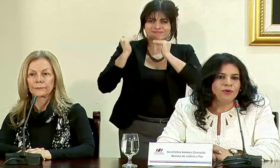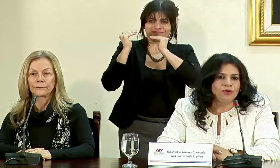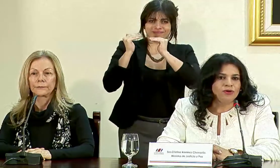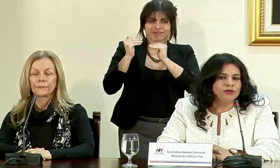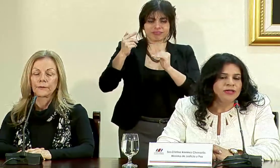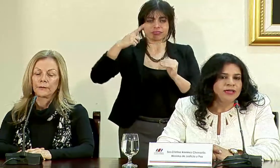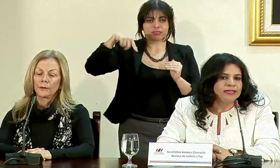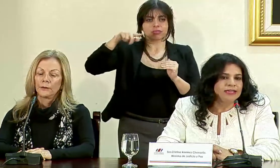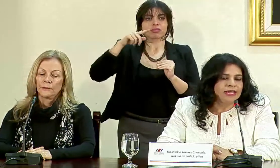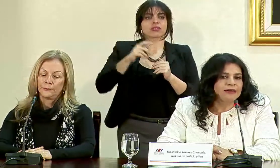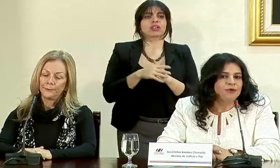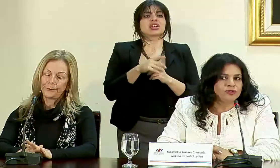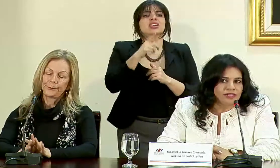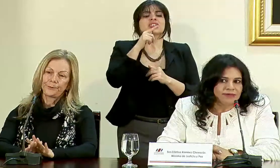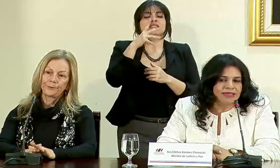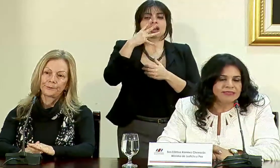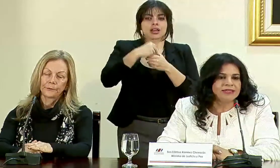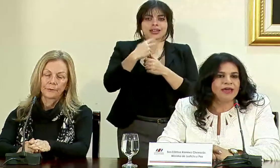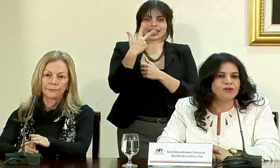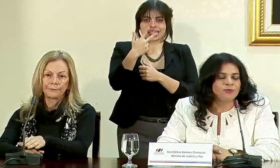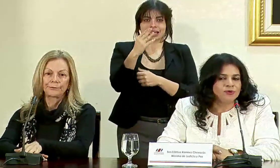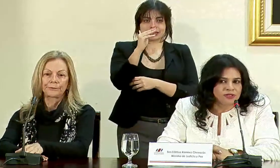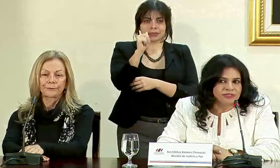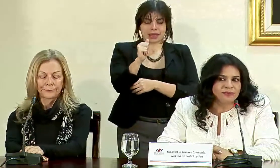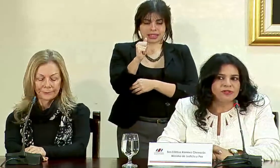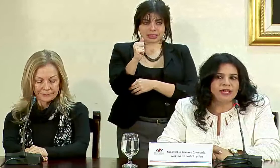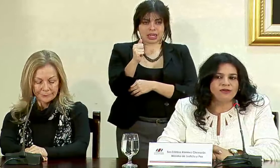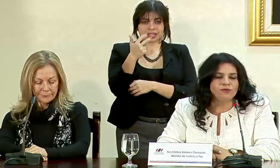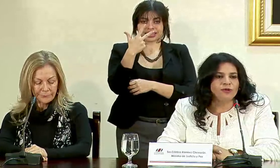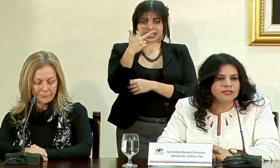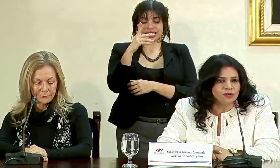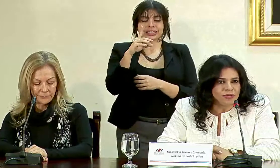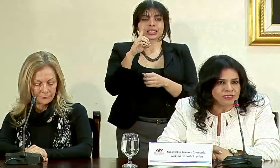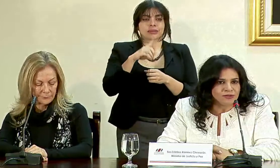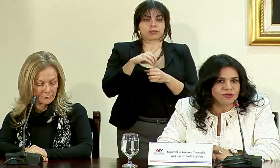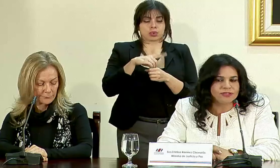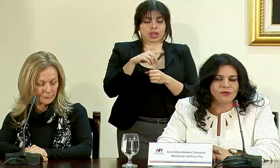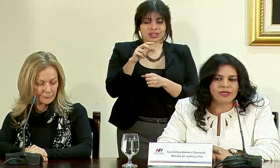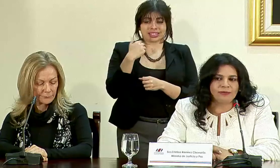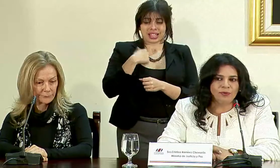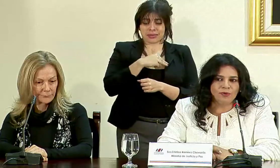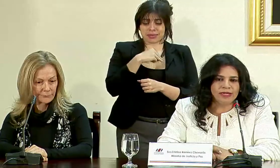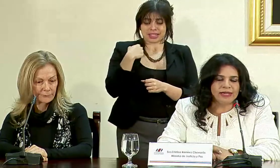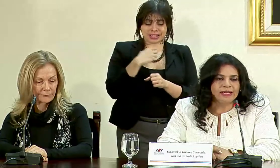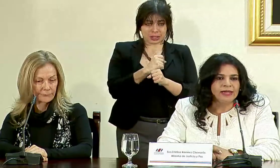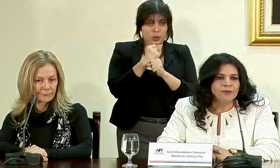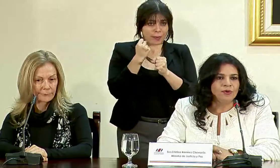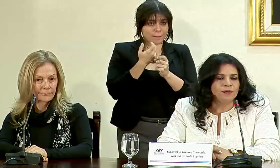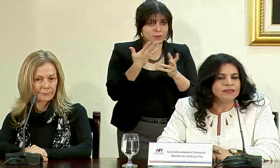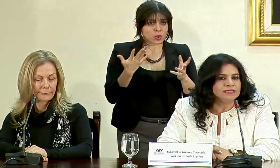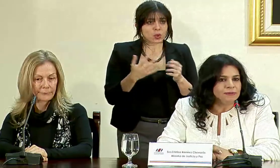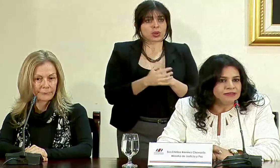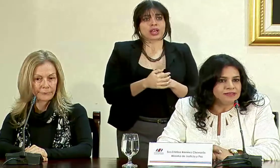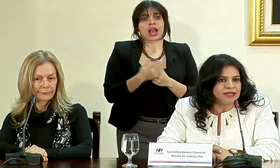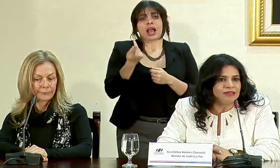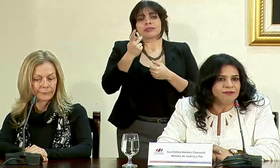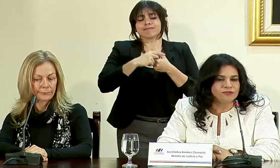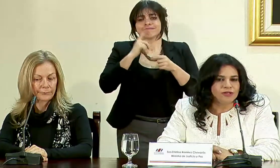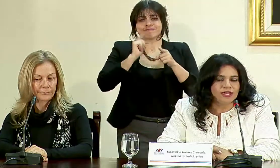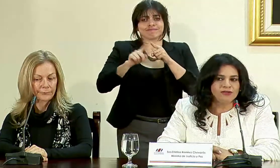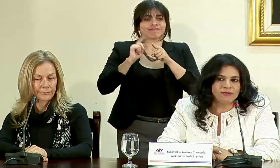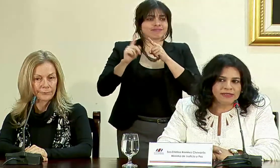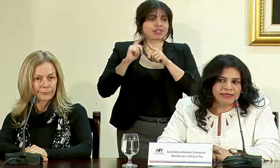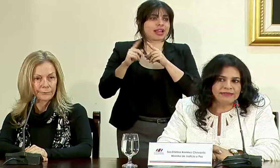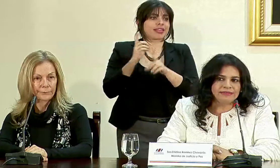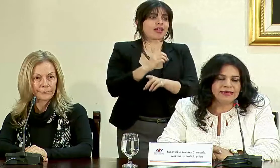por integrada por tres magistrados por tres diputados por el señor Ministro de Seguridad Pública por participantes de la